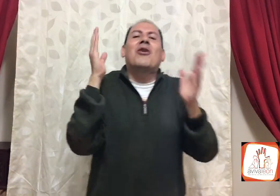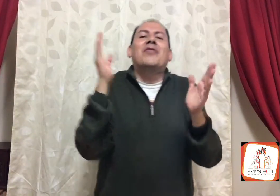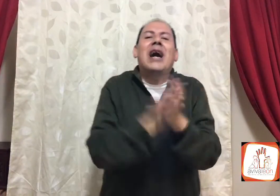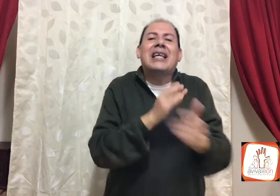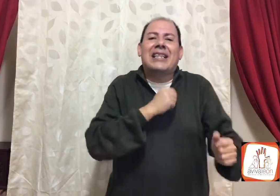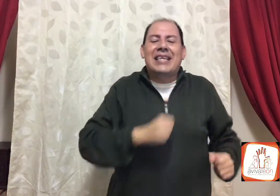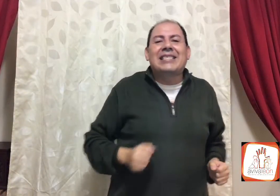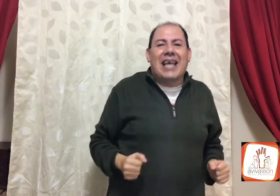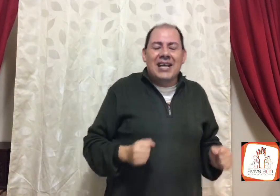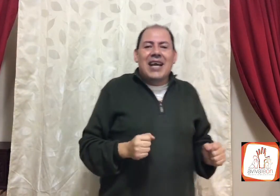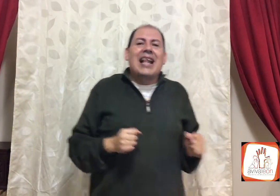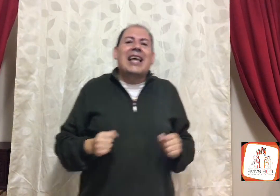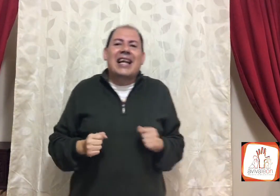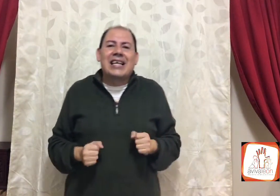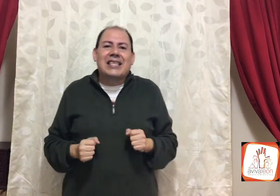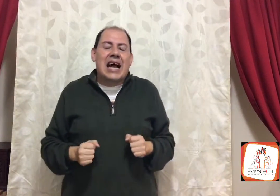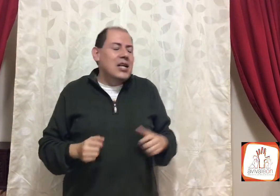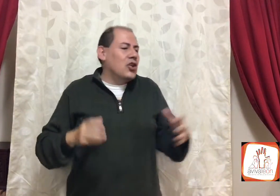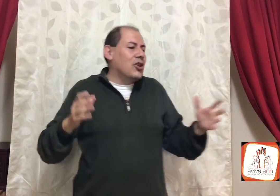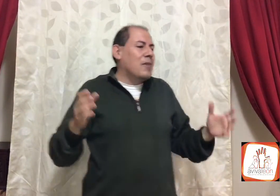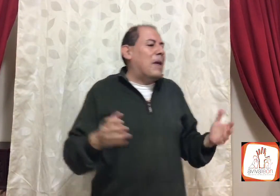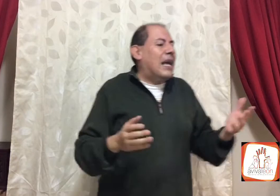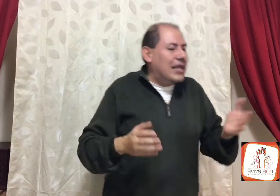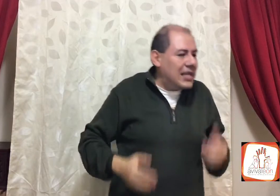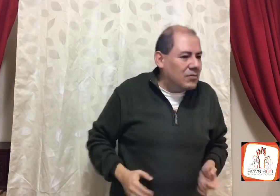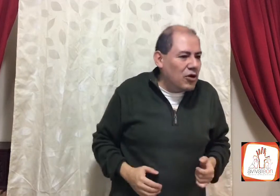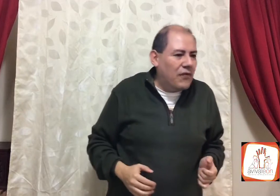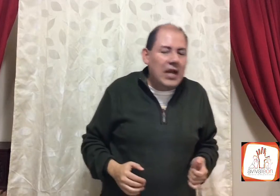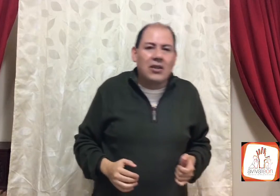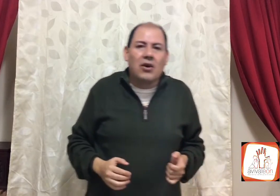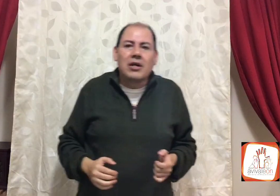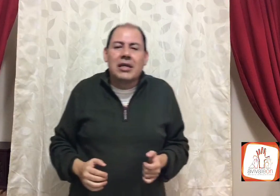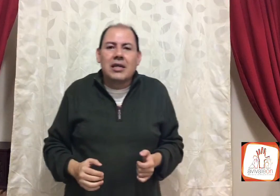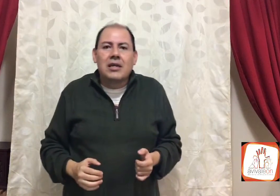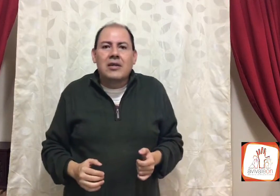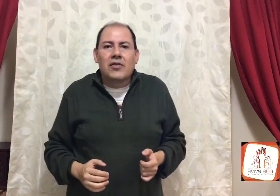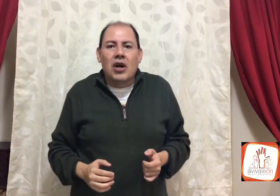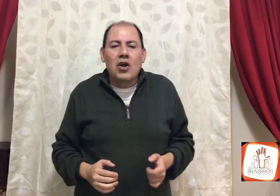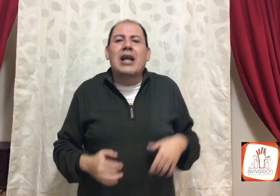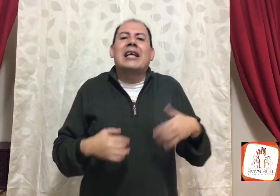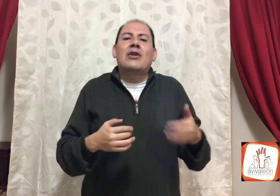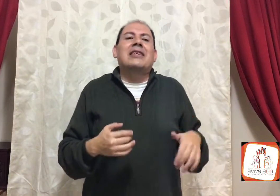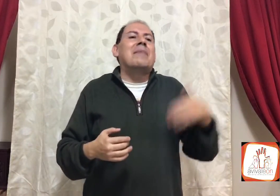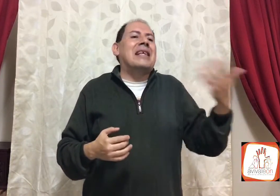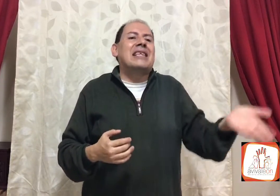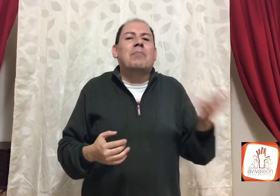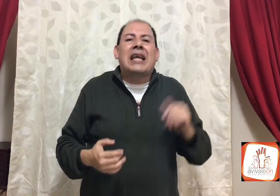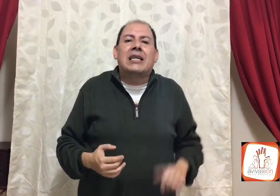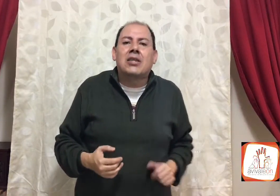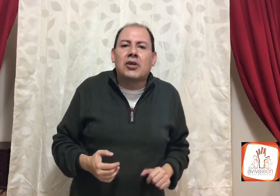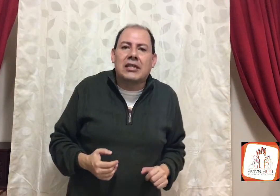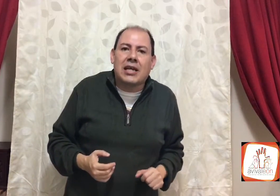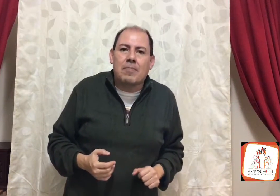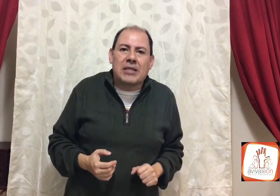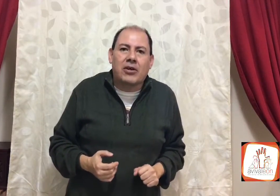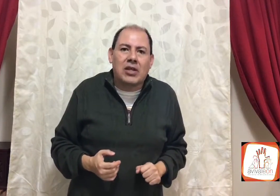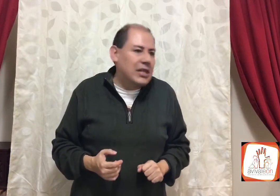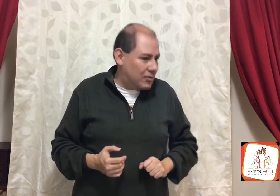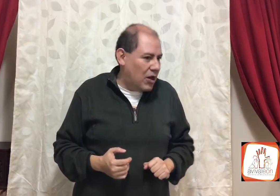cuando alguien dice, en la iglesia, no, no, no, para qué diezmo y ofrendo, no, lo que quiero es que me den explicaciones, de qué pasa con el diezmo y la